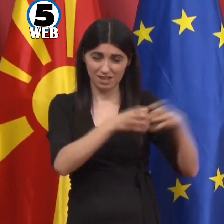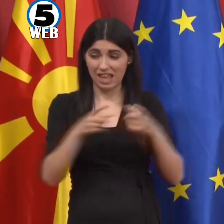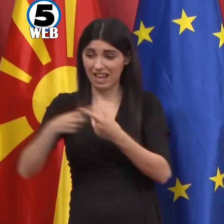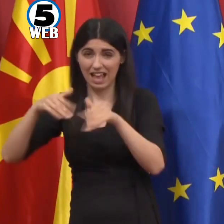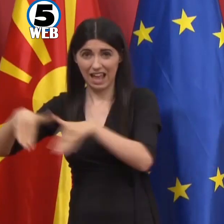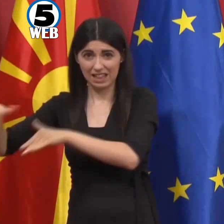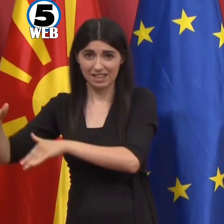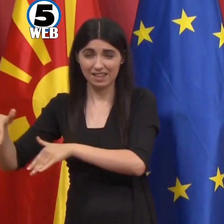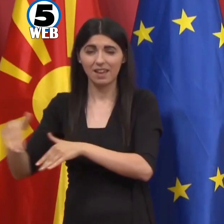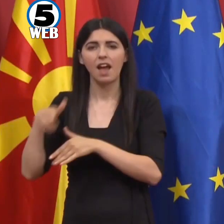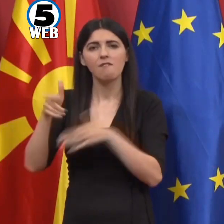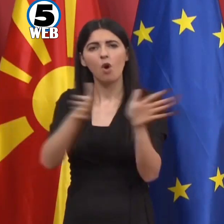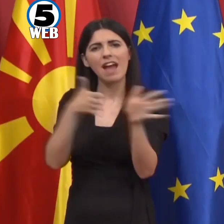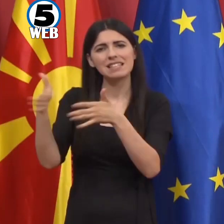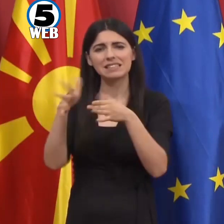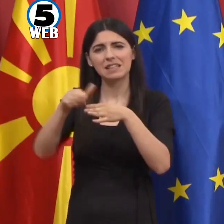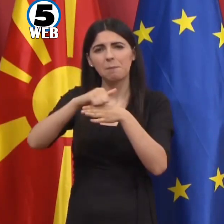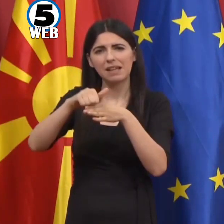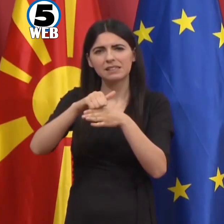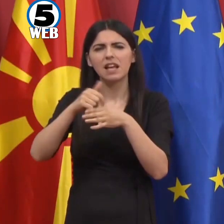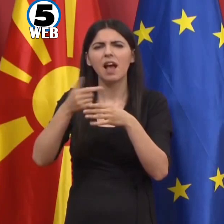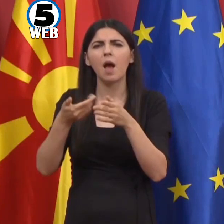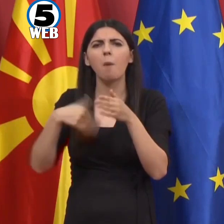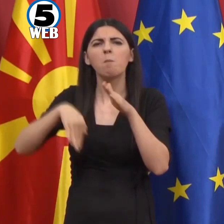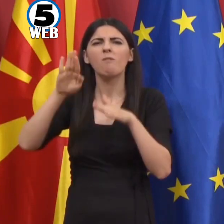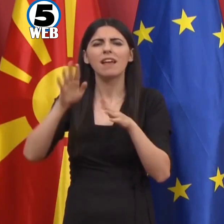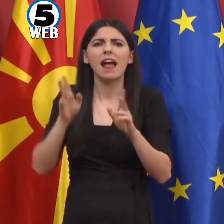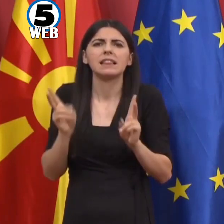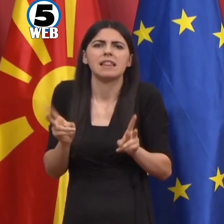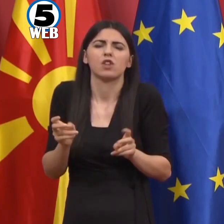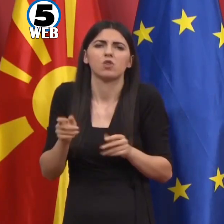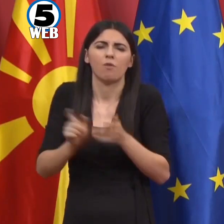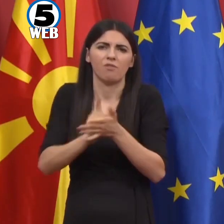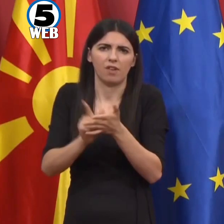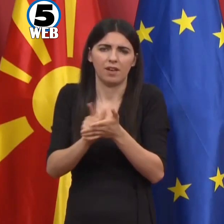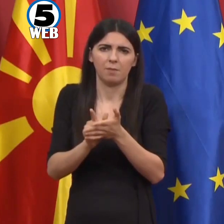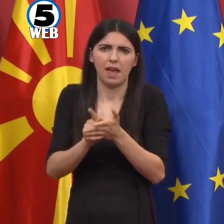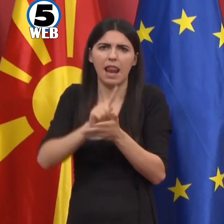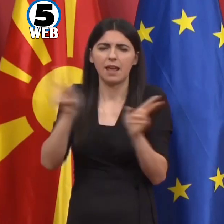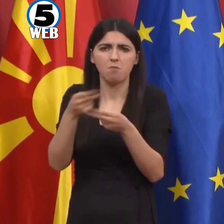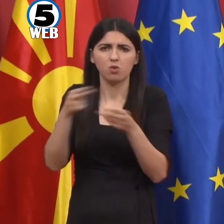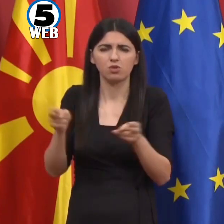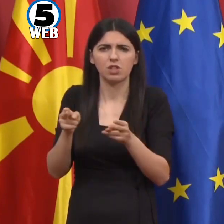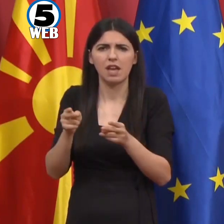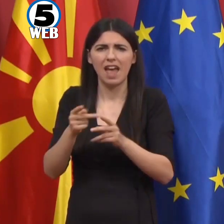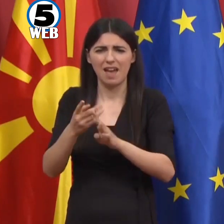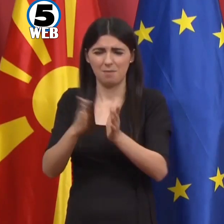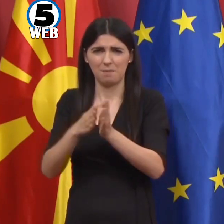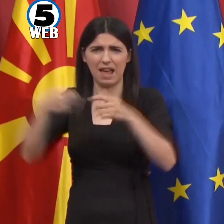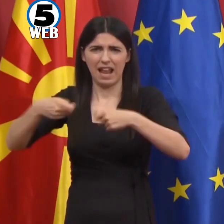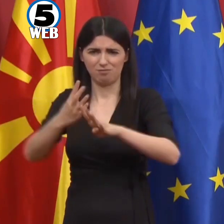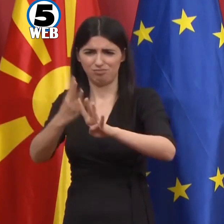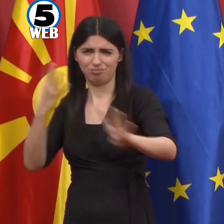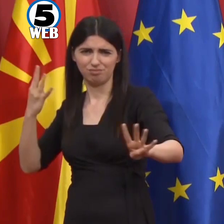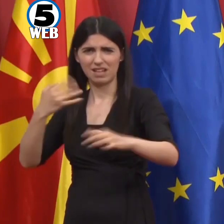Есенските месеци со по-ладно време, не може да ста граѓаните, макар и да чекаат ред пред некоја